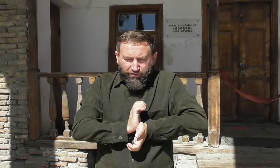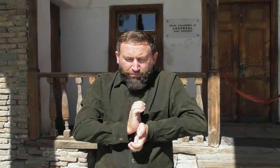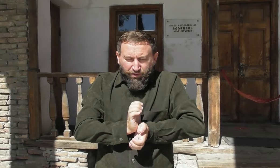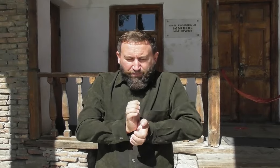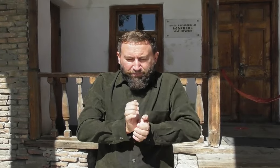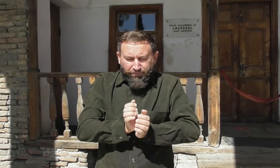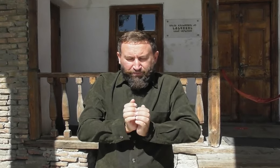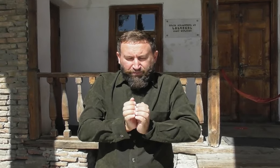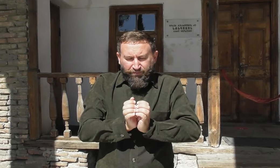себя